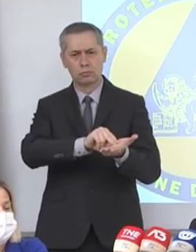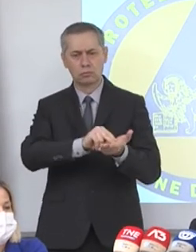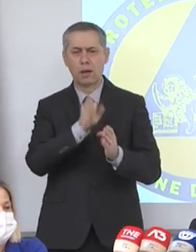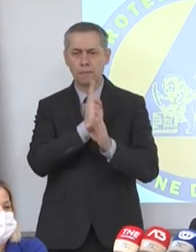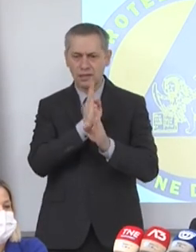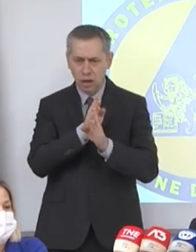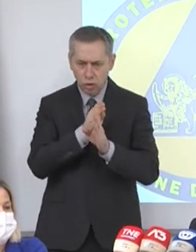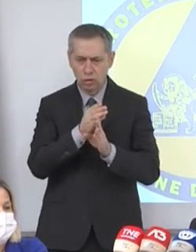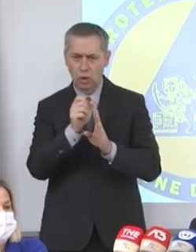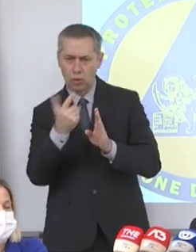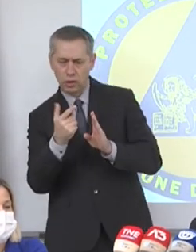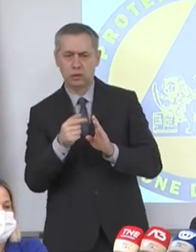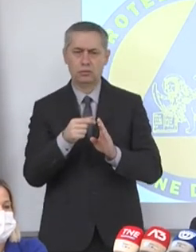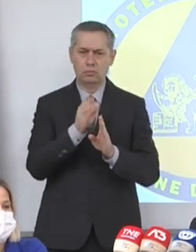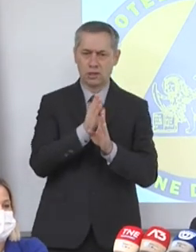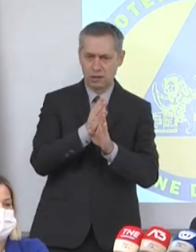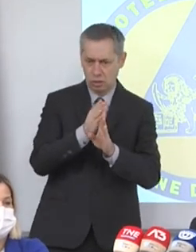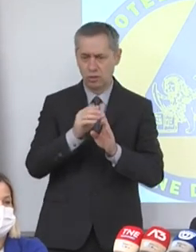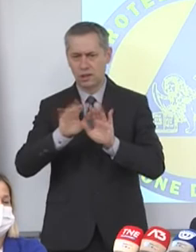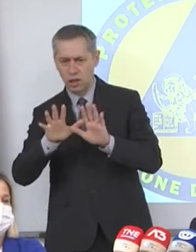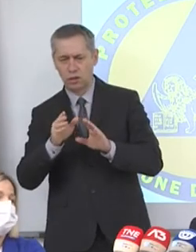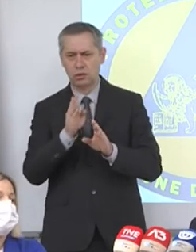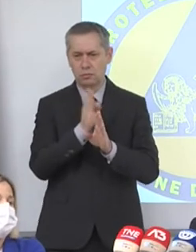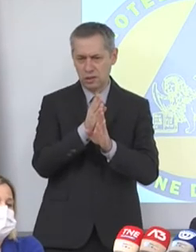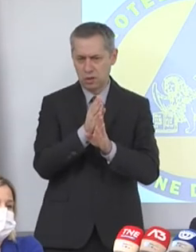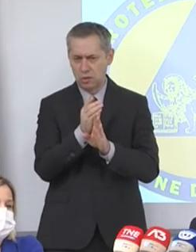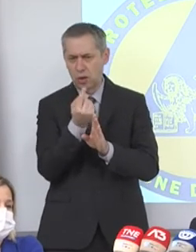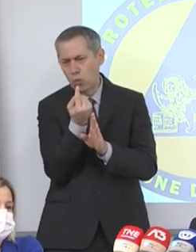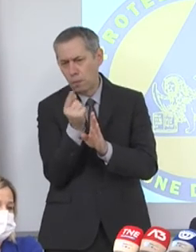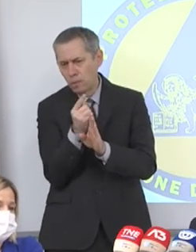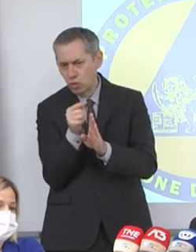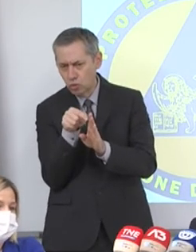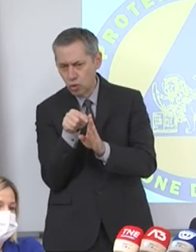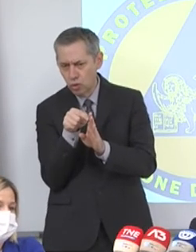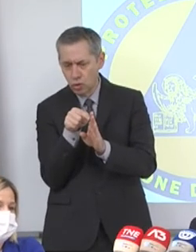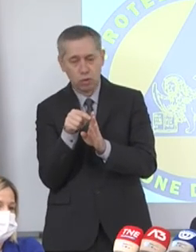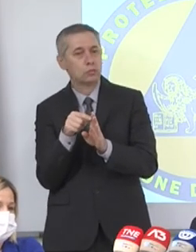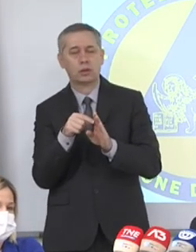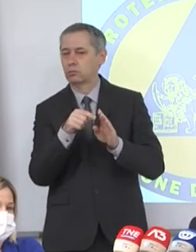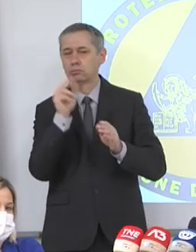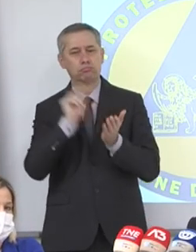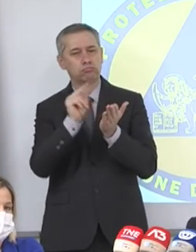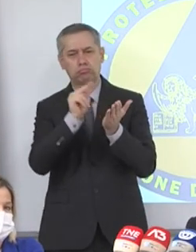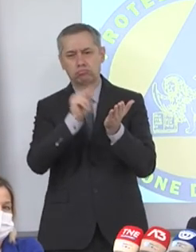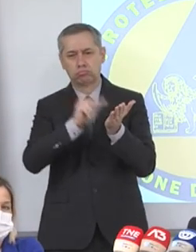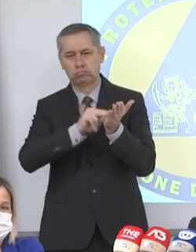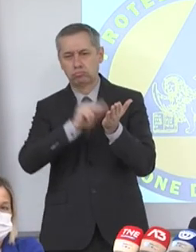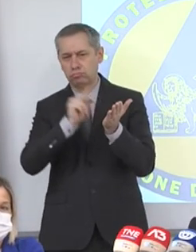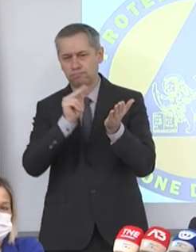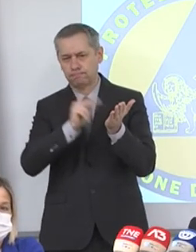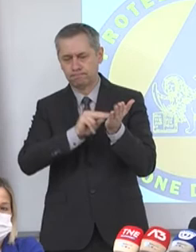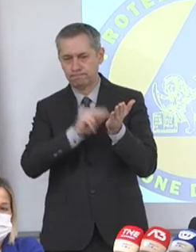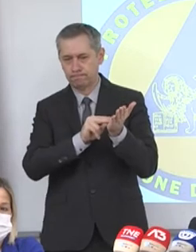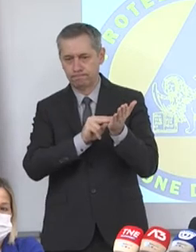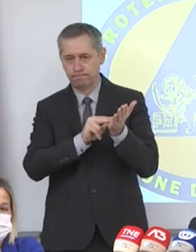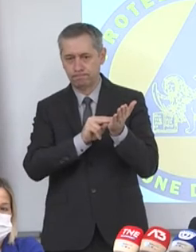quarto, mezzanotte e mezza, mezzanotte e dieci, mezzanotte un minuto e due minuti, c'è stato l'assalto. Quindi i ragazzi stanno dando una